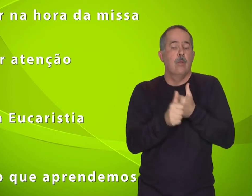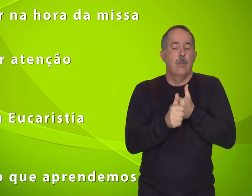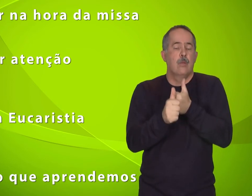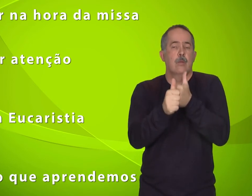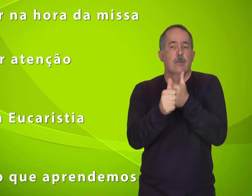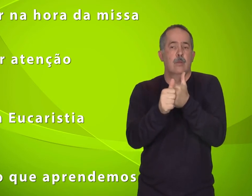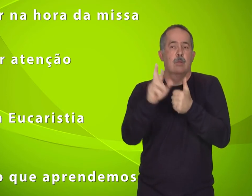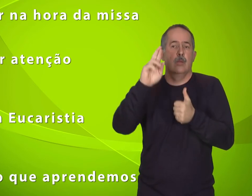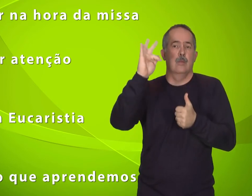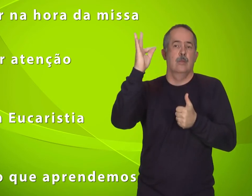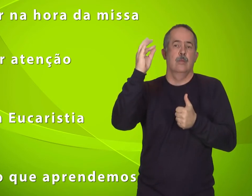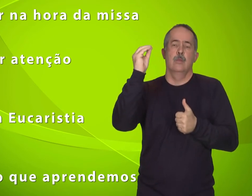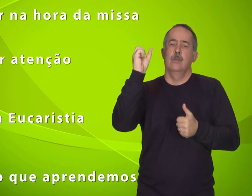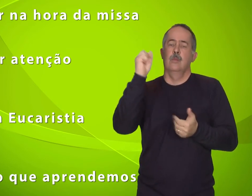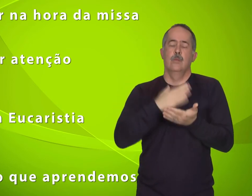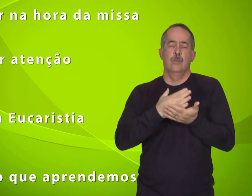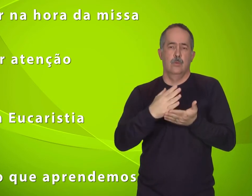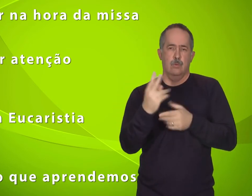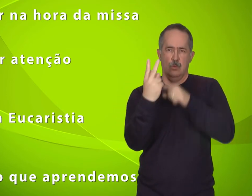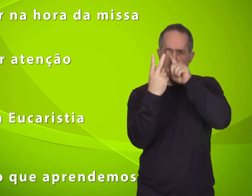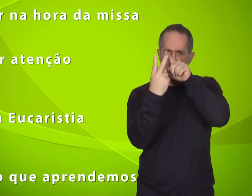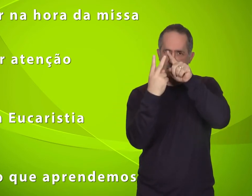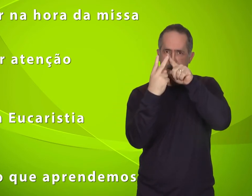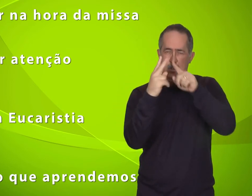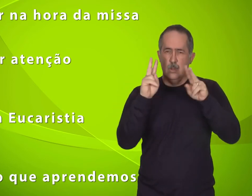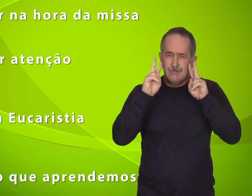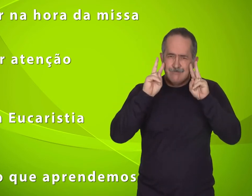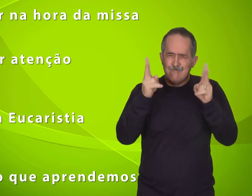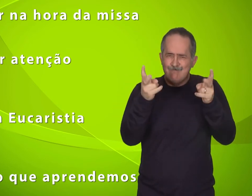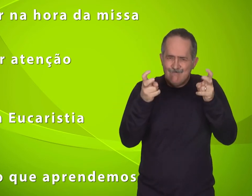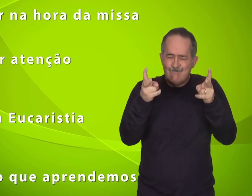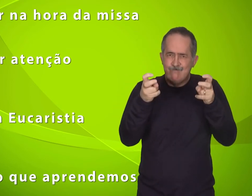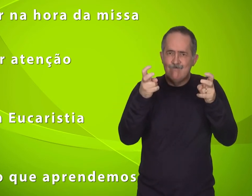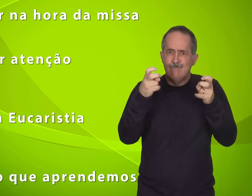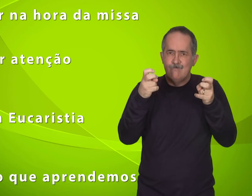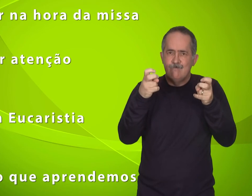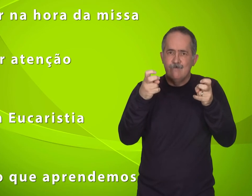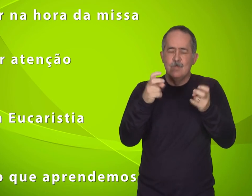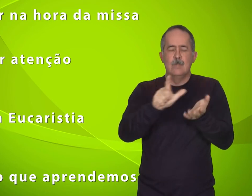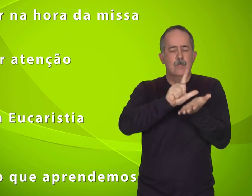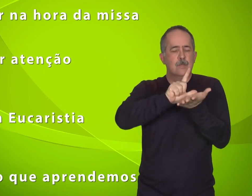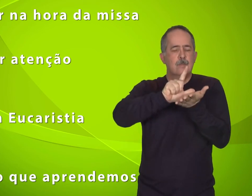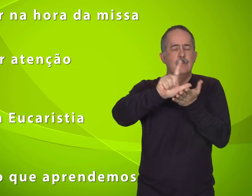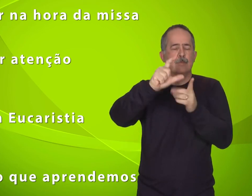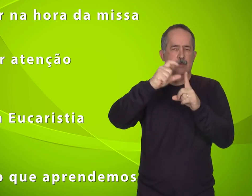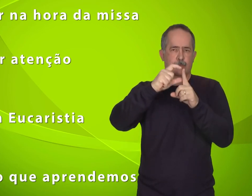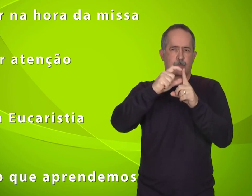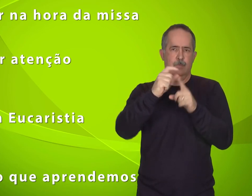iniciais, prestar bem atenção na liturgia da palavra,